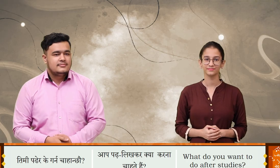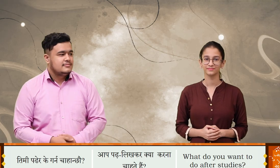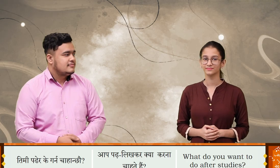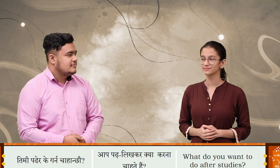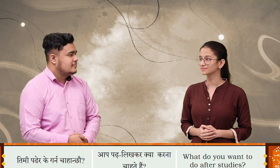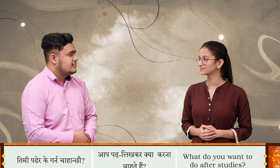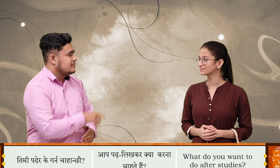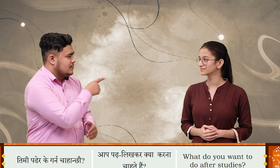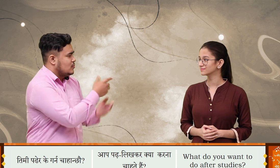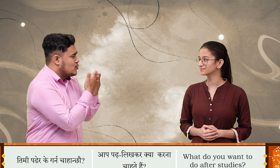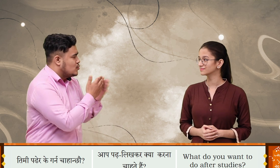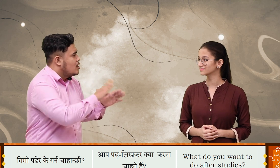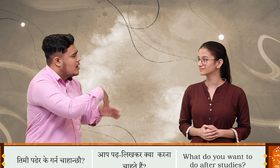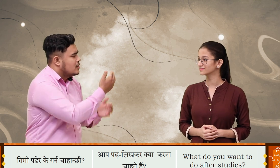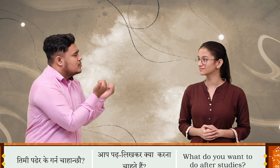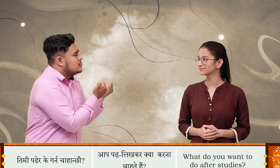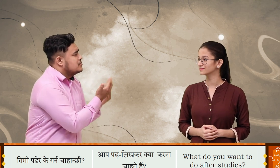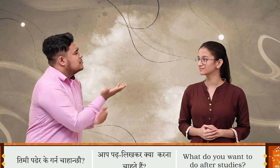तिमी पढ़ेर के गरना चान्चु